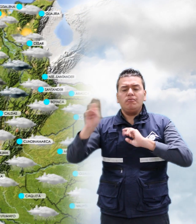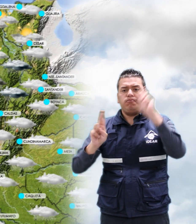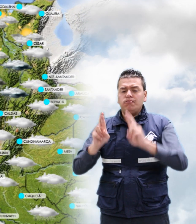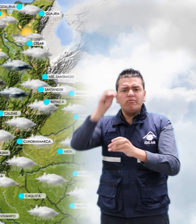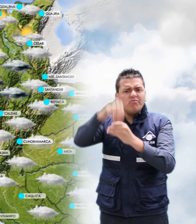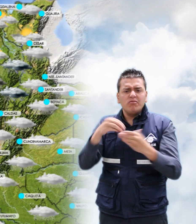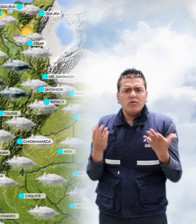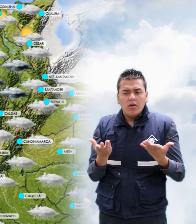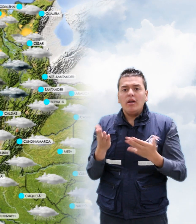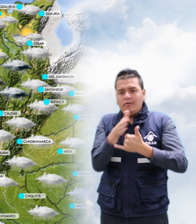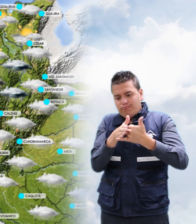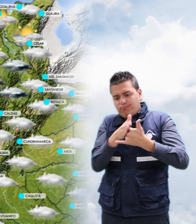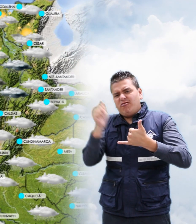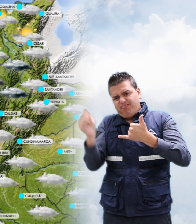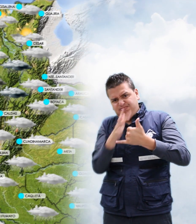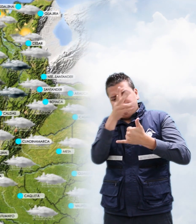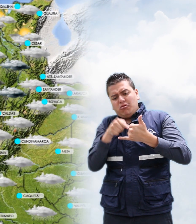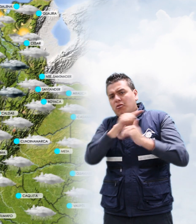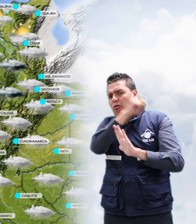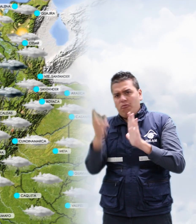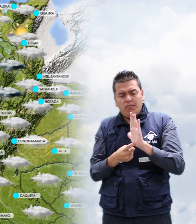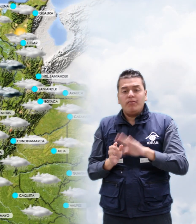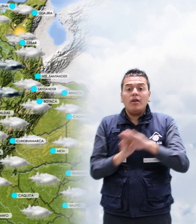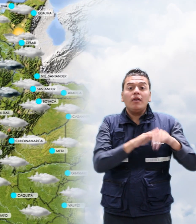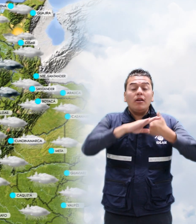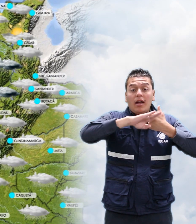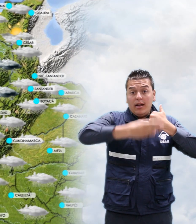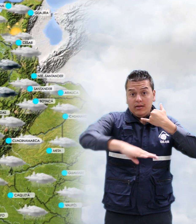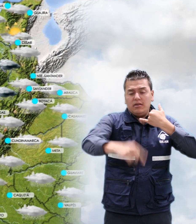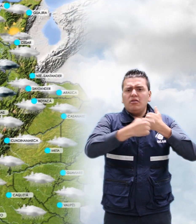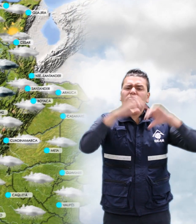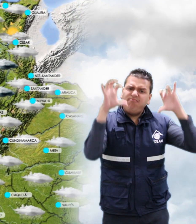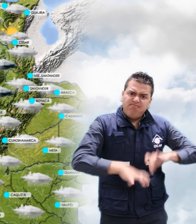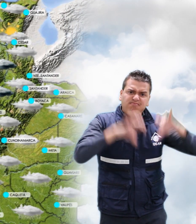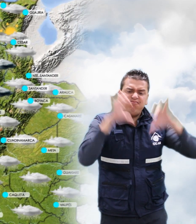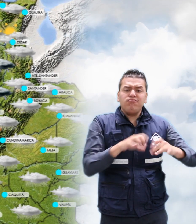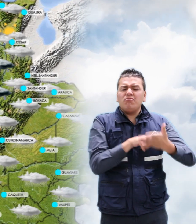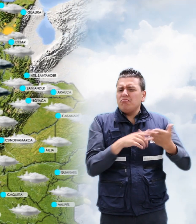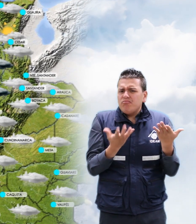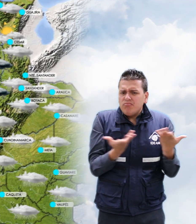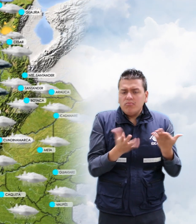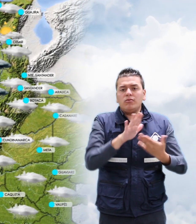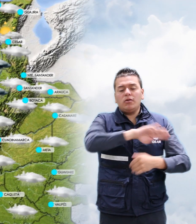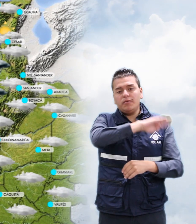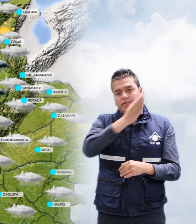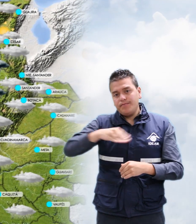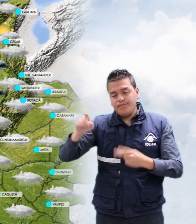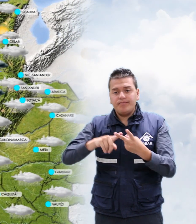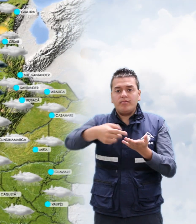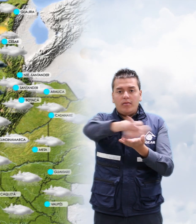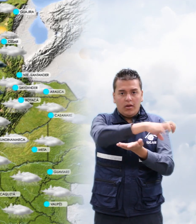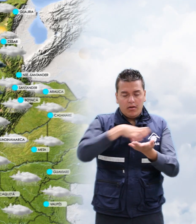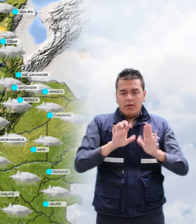sobre todo el litoral pacífico. La región andina con lluvias importantes especialmente para sectores de Antioquia y